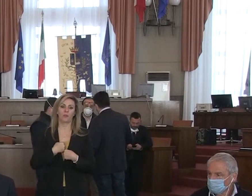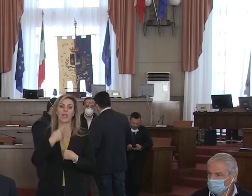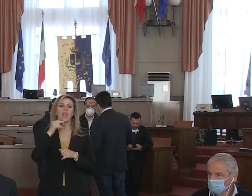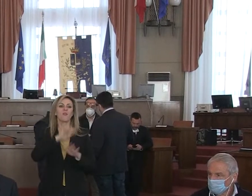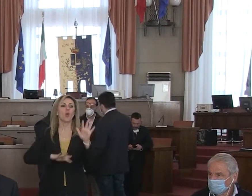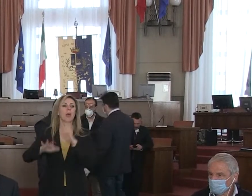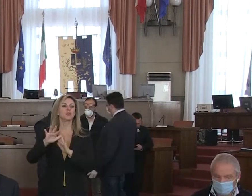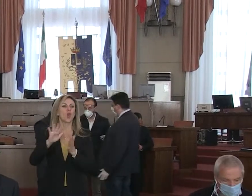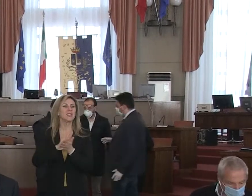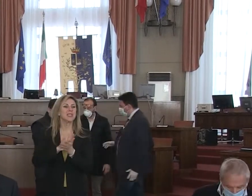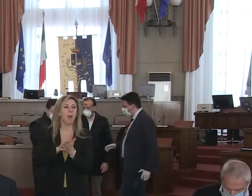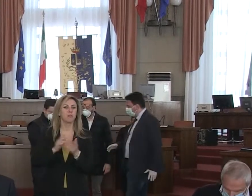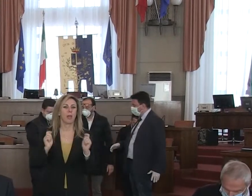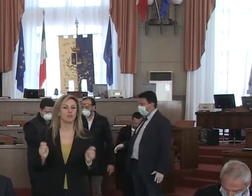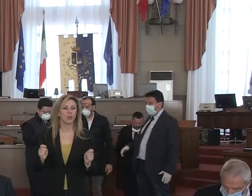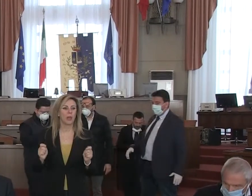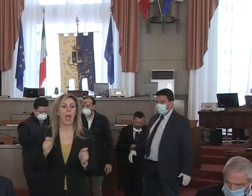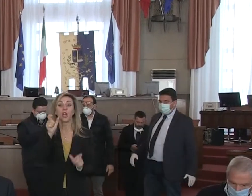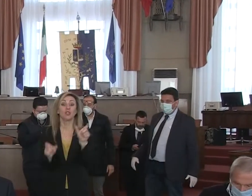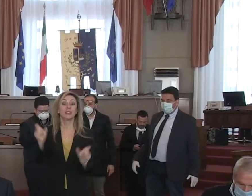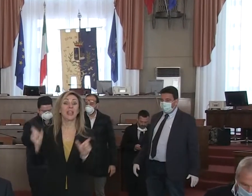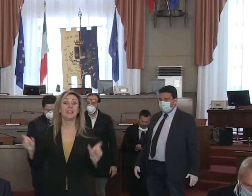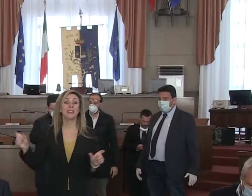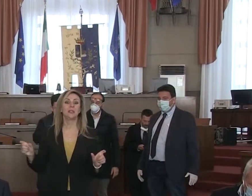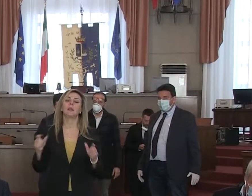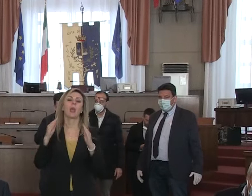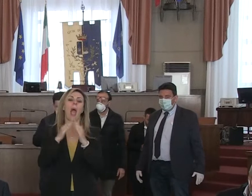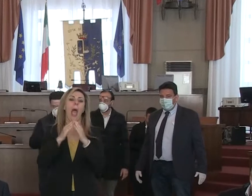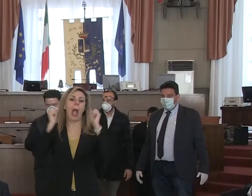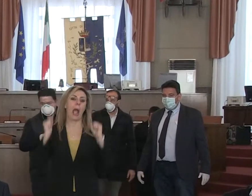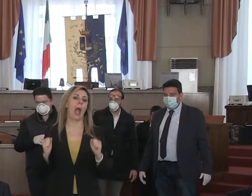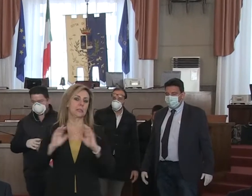informazione a tutti i cittadini, a restare a casa.